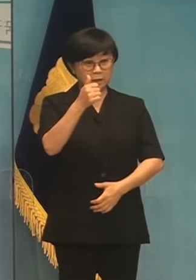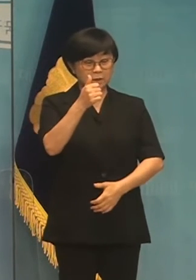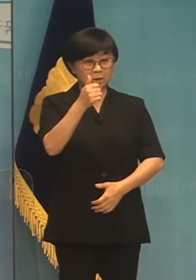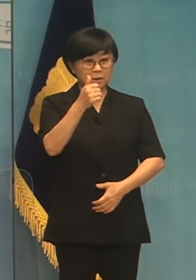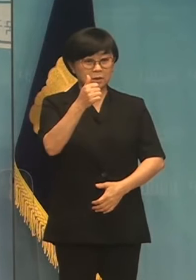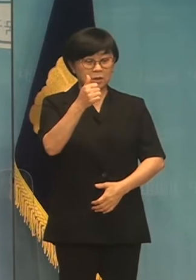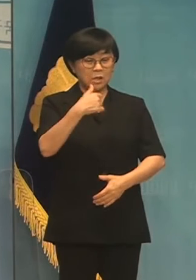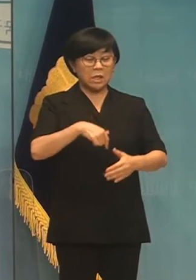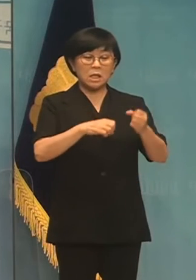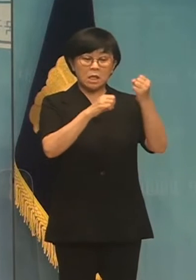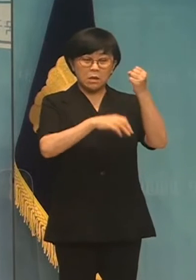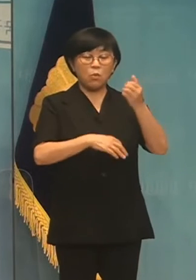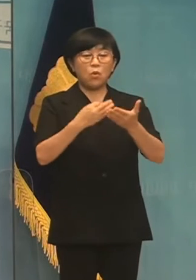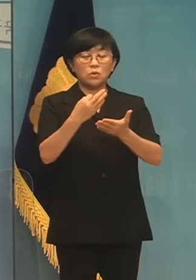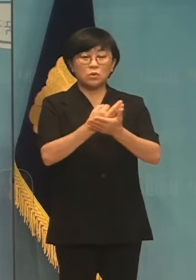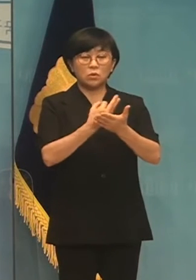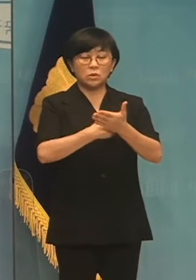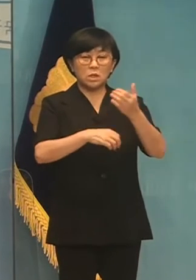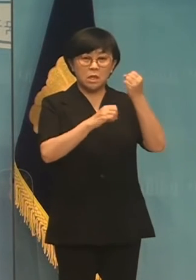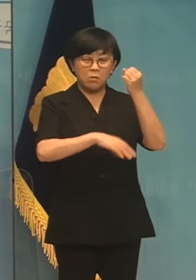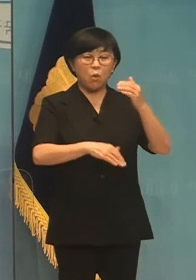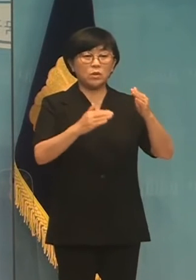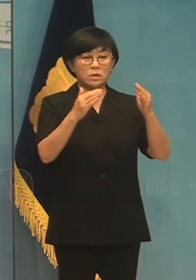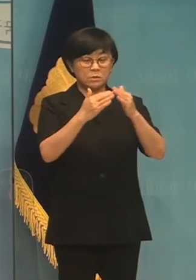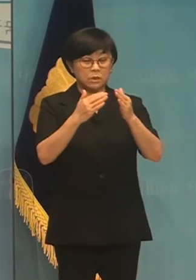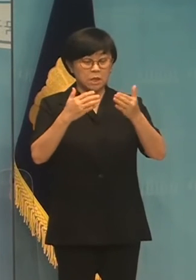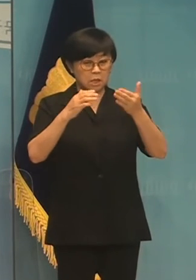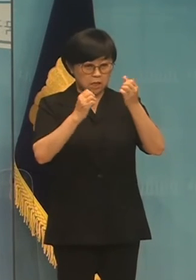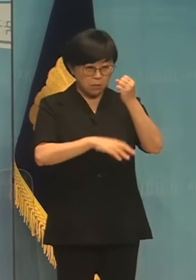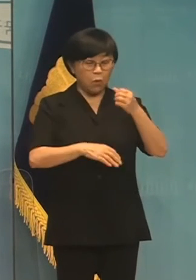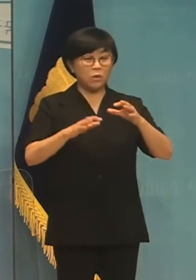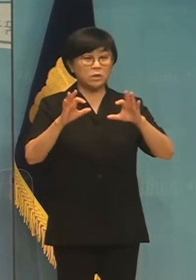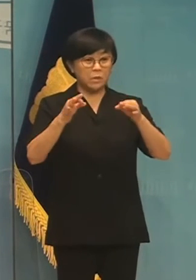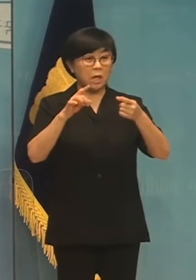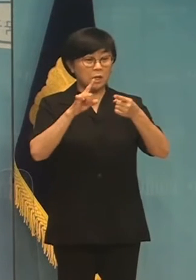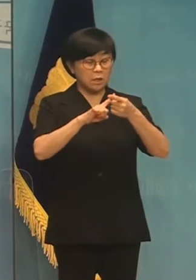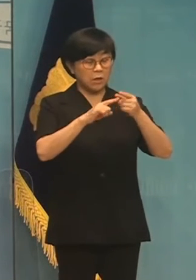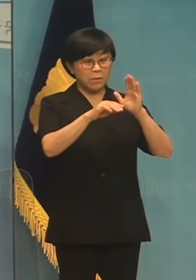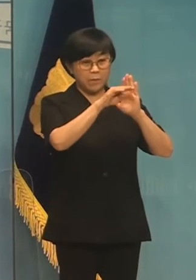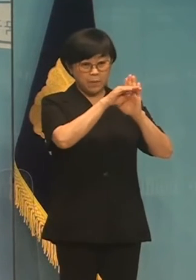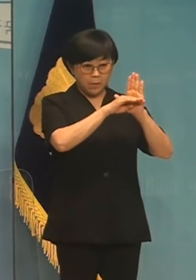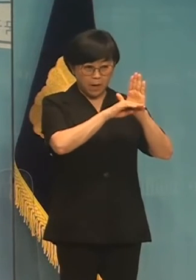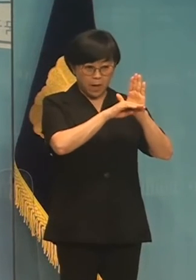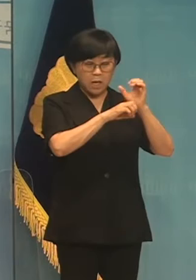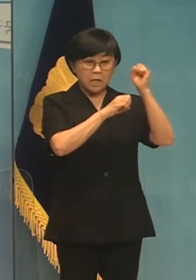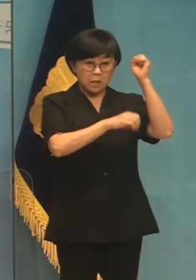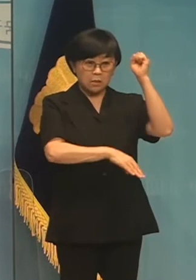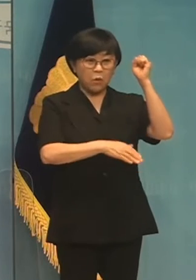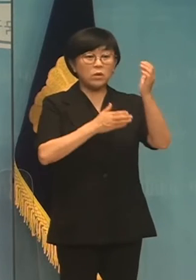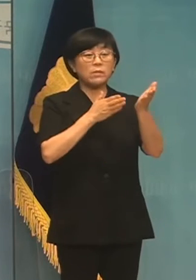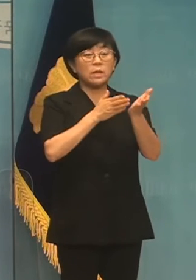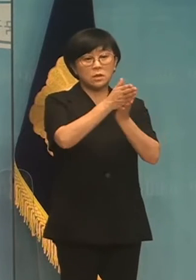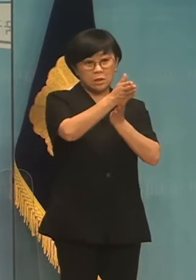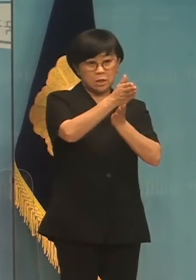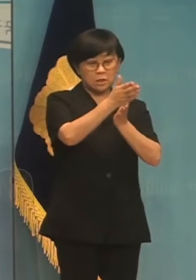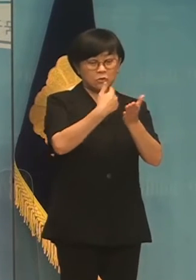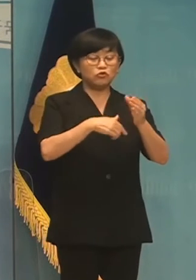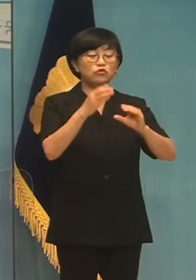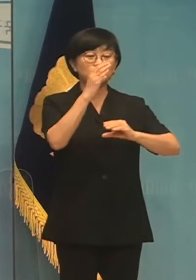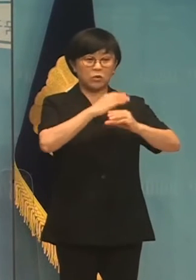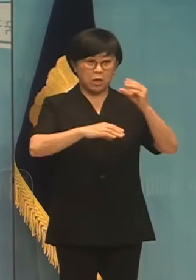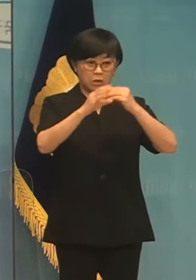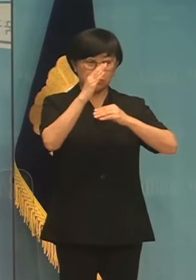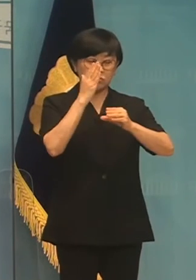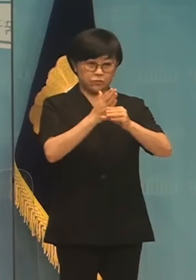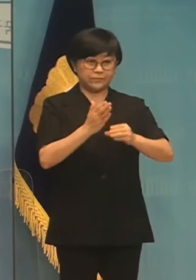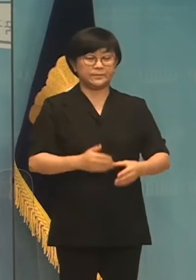기본소득, 기본주택, 기본금융 등 기본시리즈에 기본일방처리를 추가하고 있습니다.